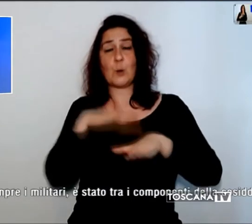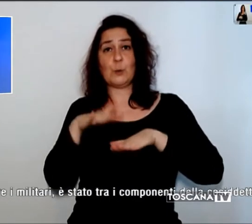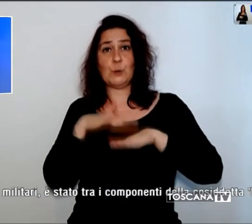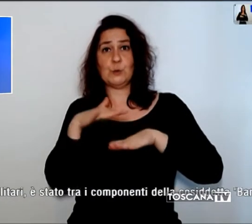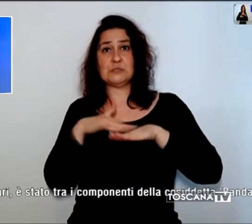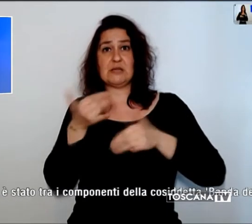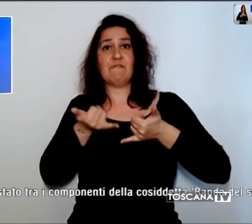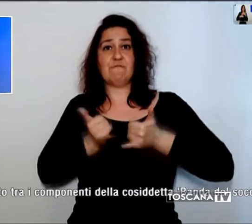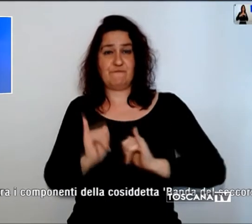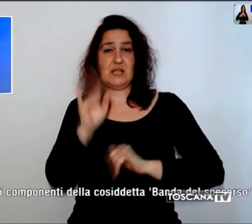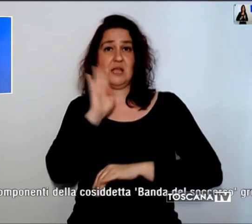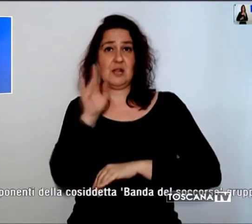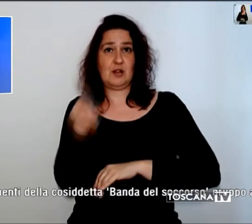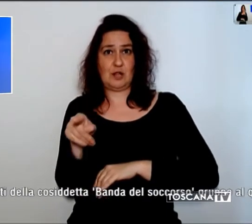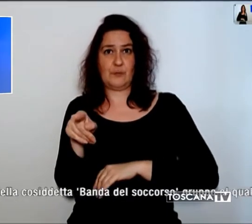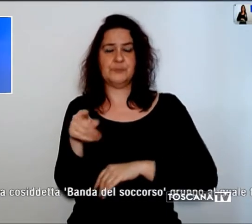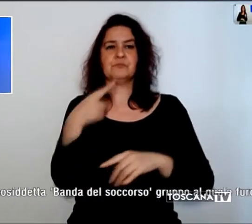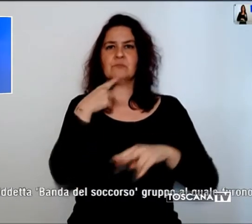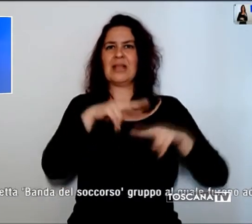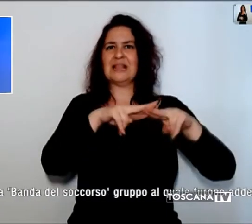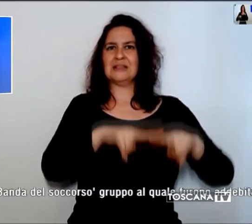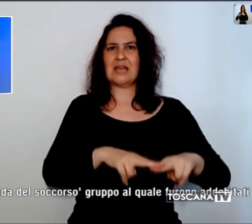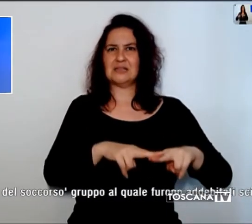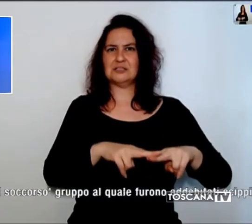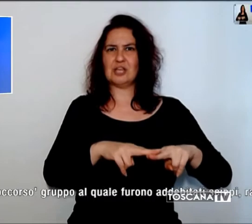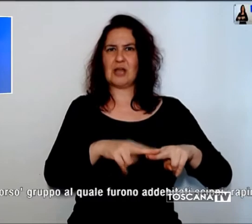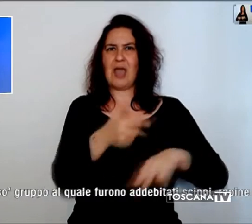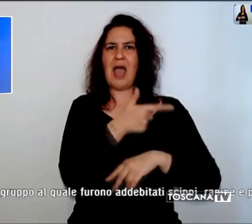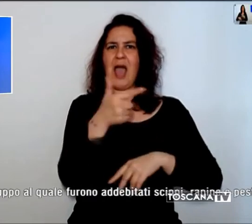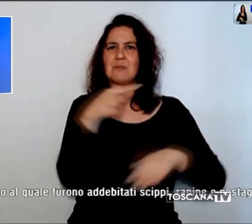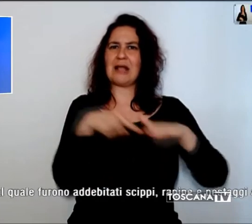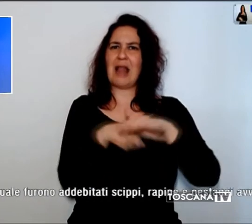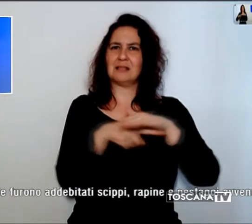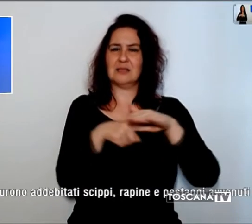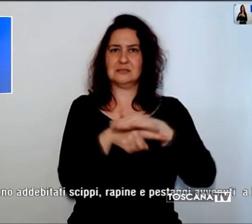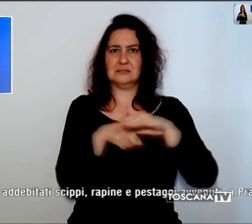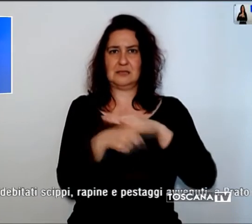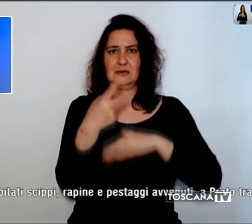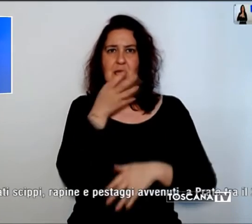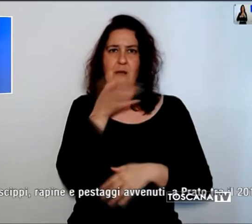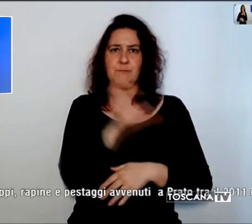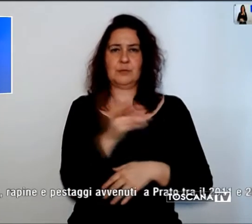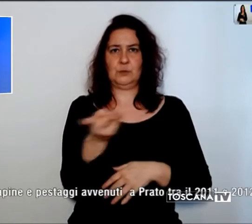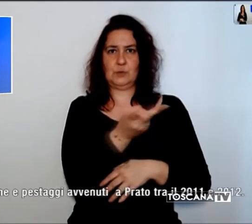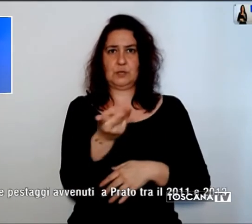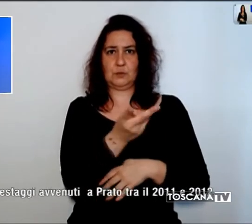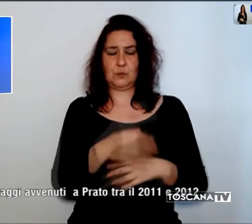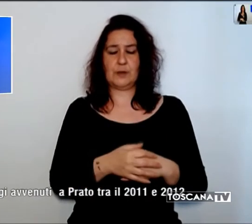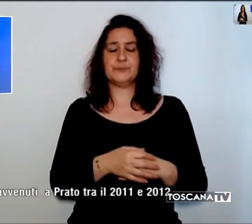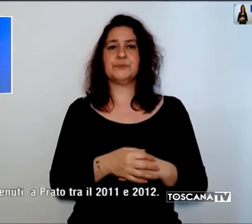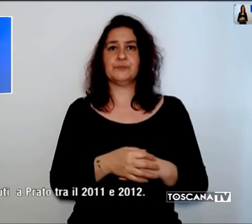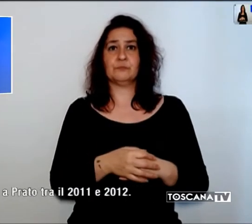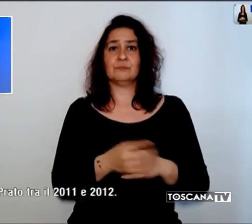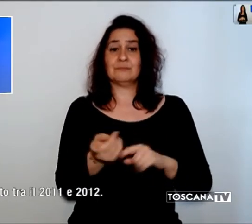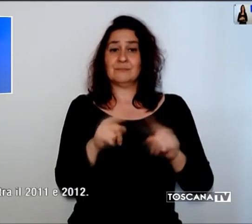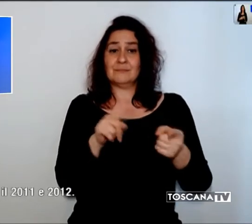Detenzione di arma clandestina e il reato contestato ai due. Uno dei due arrestati è stato tra